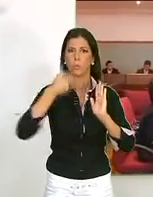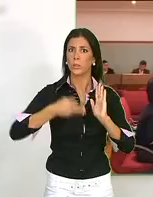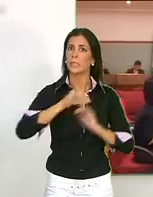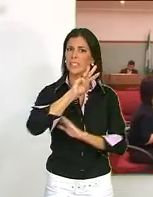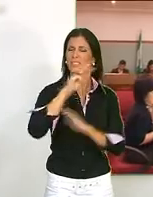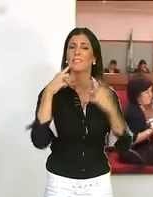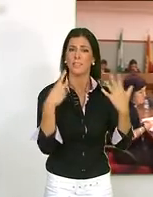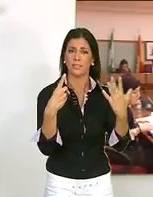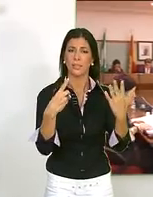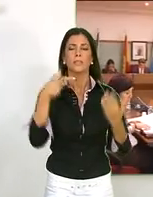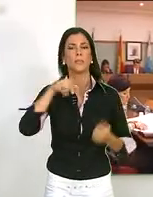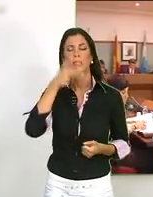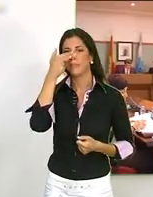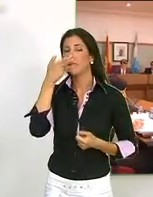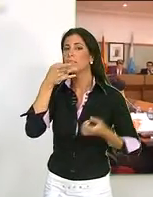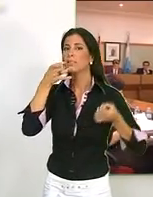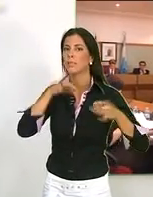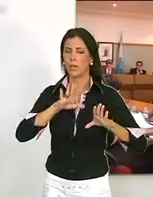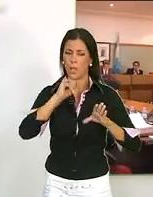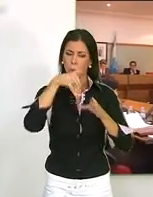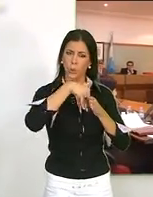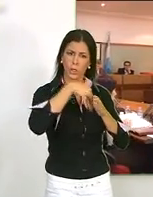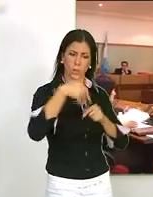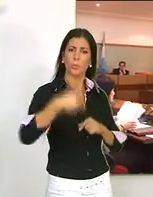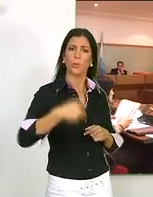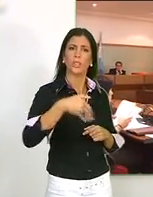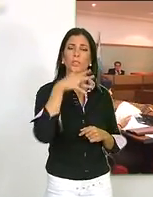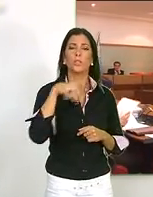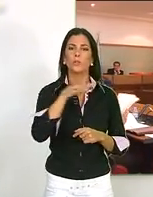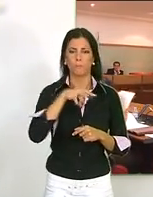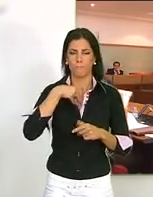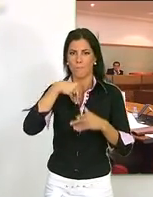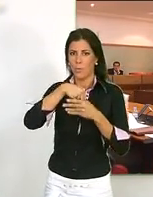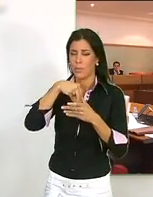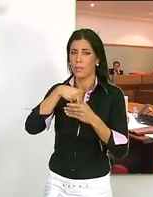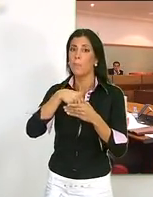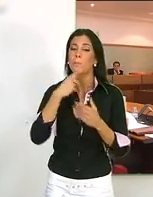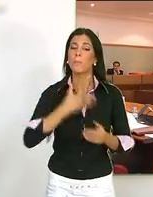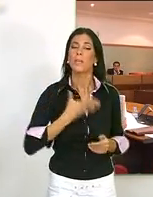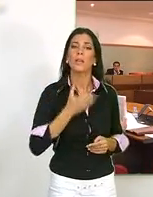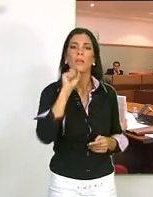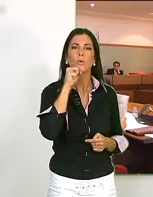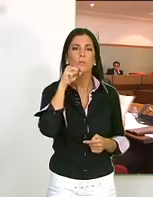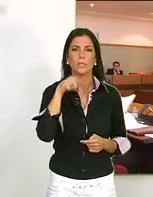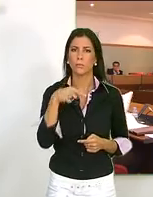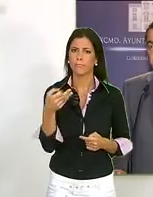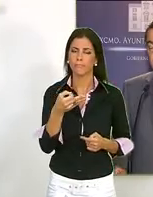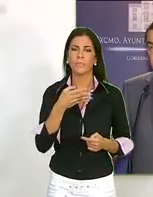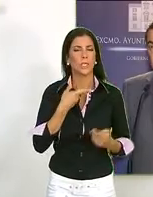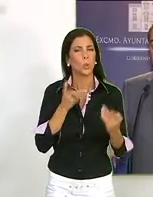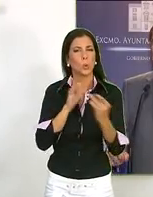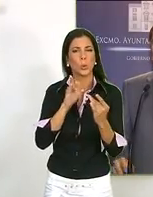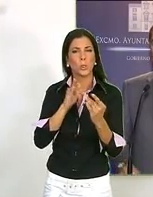tanto por el número de puntos a tratar, 36, como por el interés de los contenidos que se incluyen en el mismo.